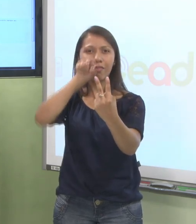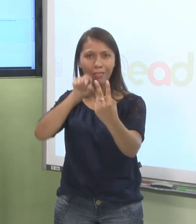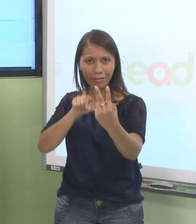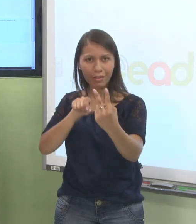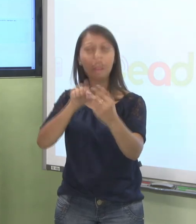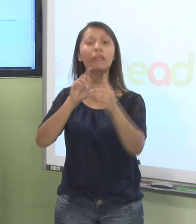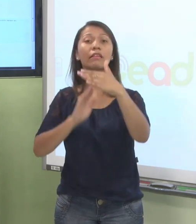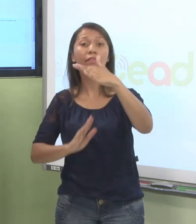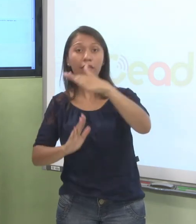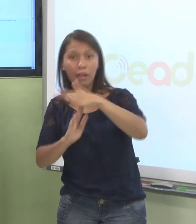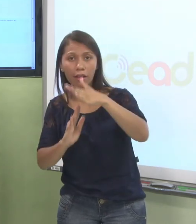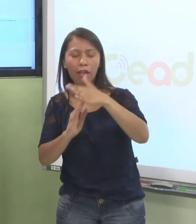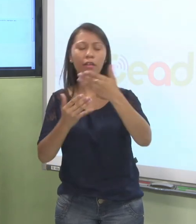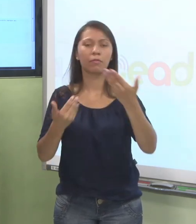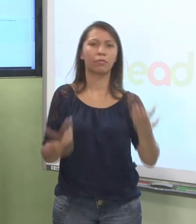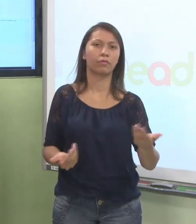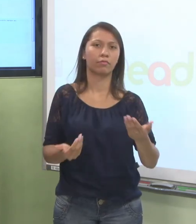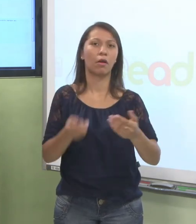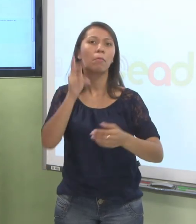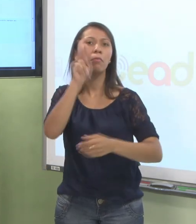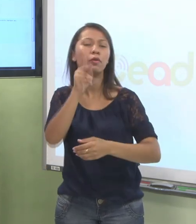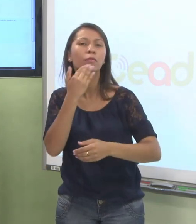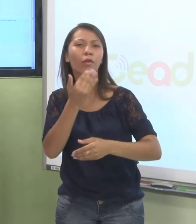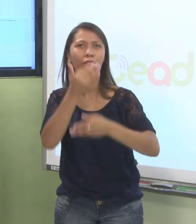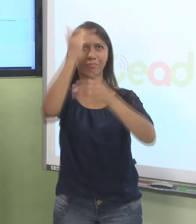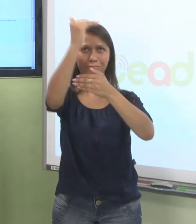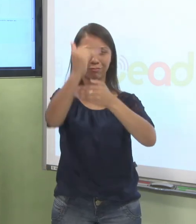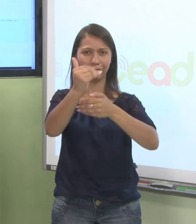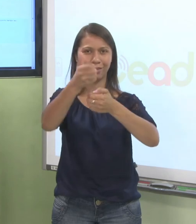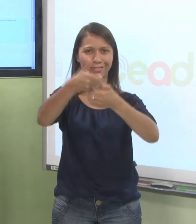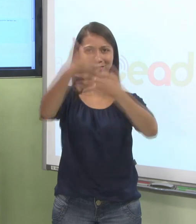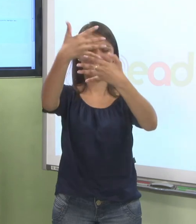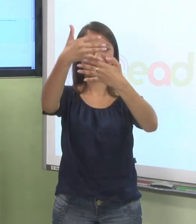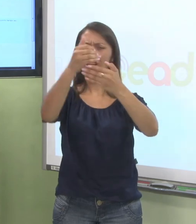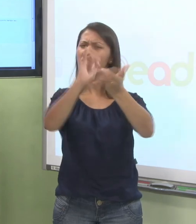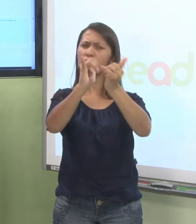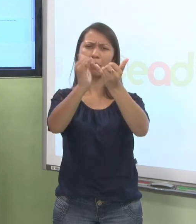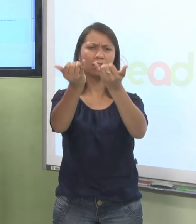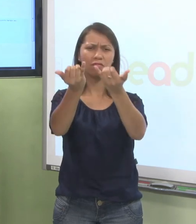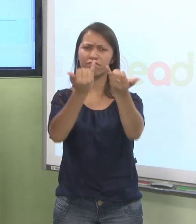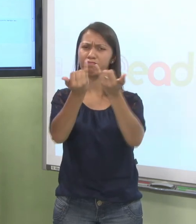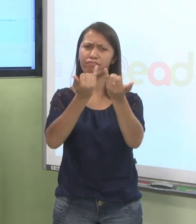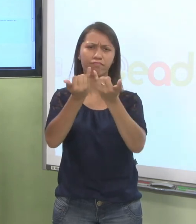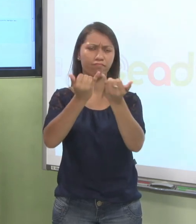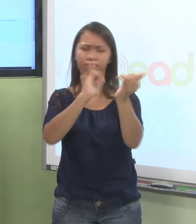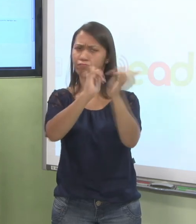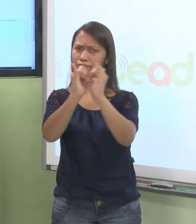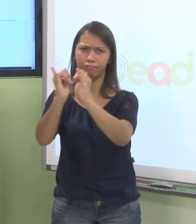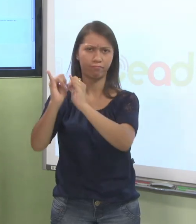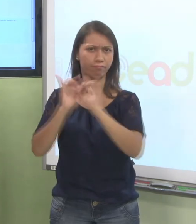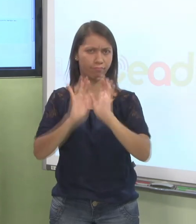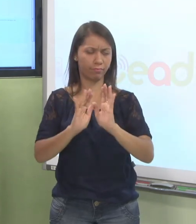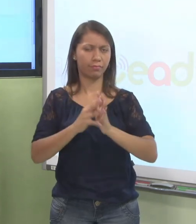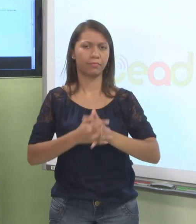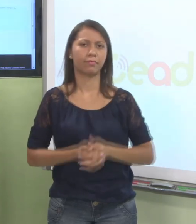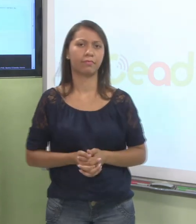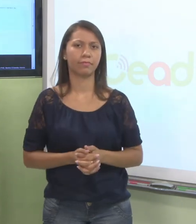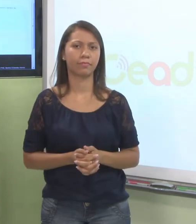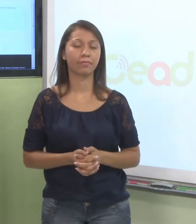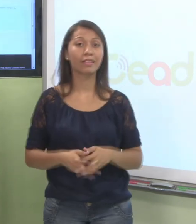Qual a nota. Beleza. Essas aqui, todas as informações aparecem após você fazer essa avaliação. Beleza. Eu vou terminar a